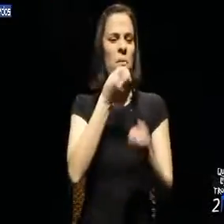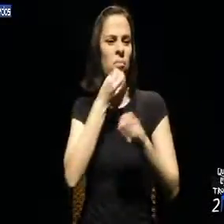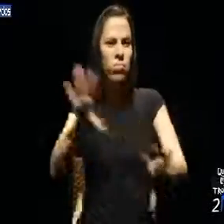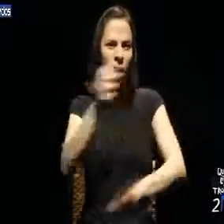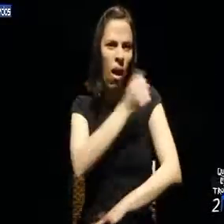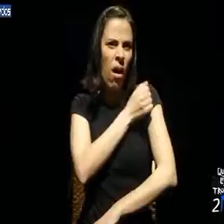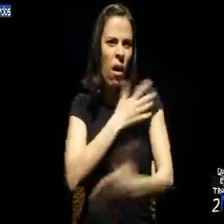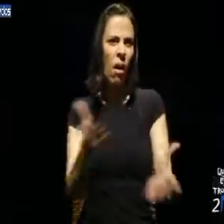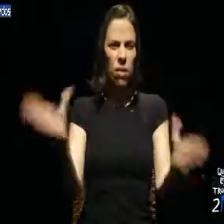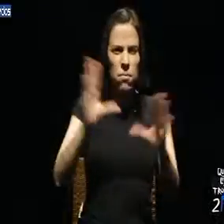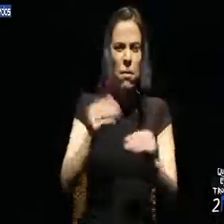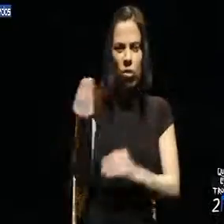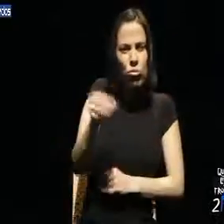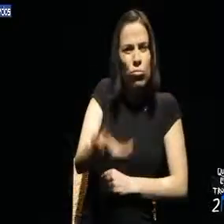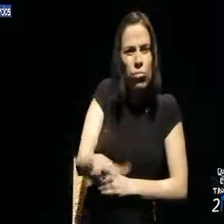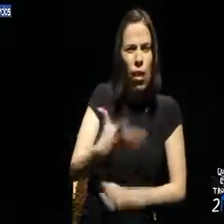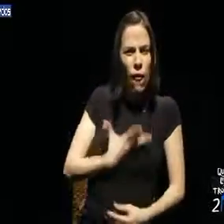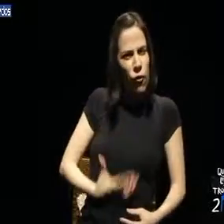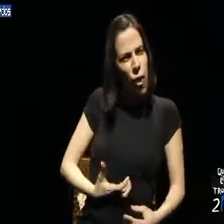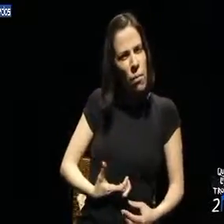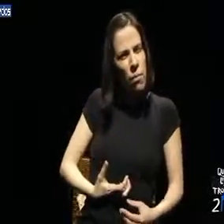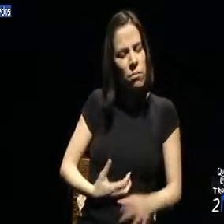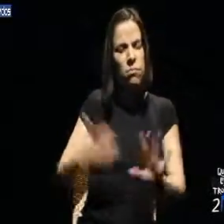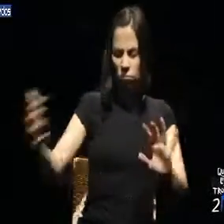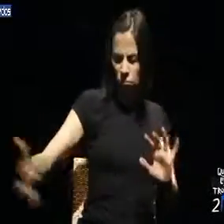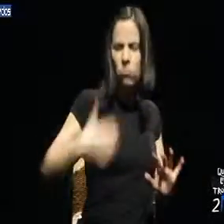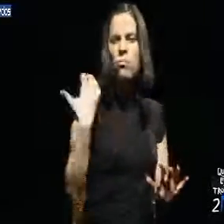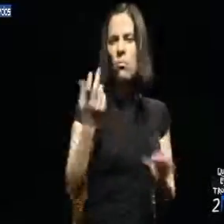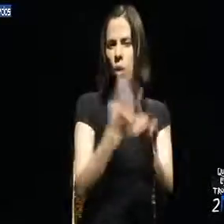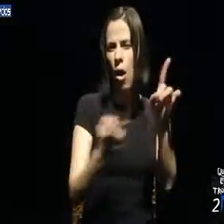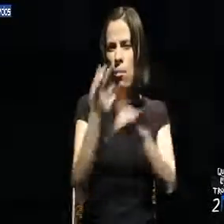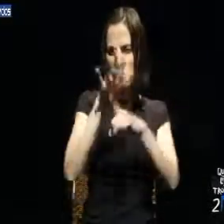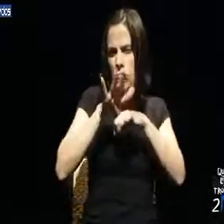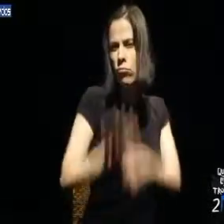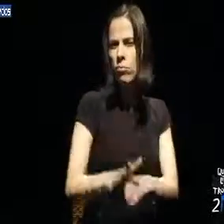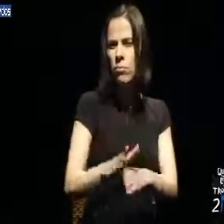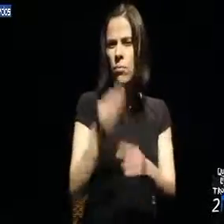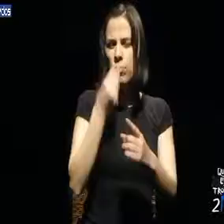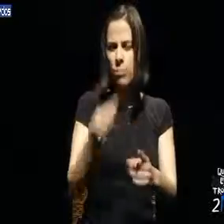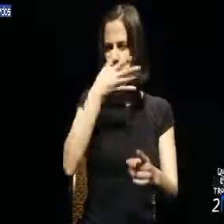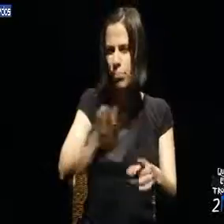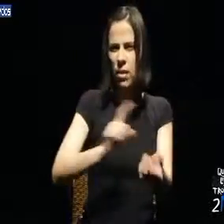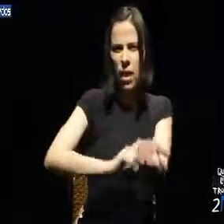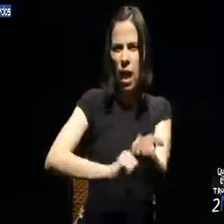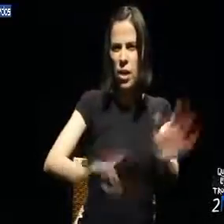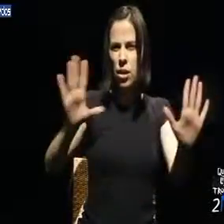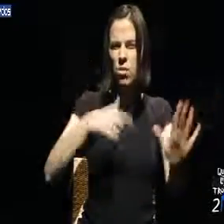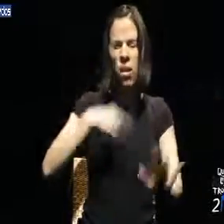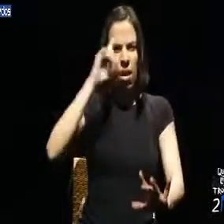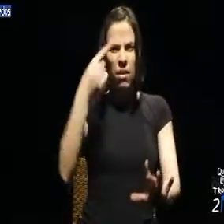casa, de mais uma criança com fome. Revolta-nos o aumento da discriminação e do racismo. Revolta-nos saber de mais um